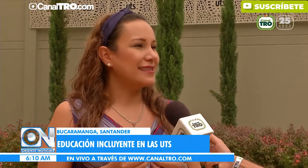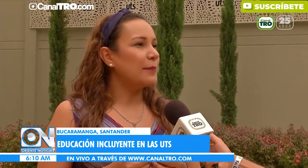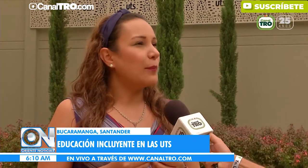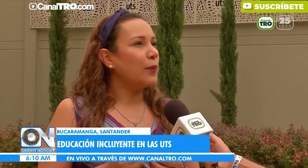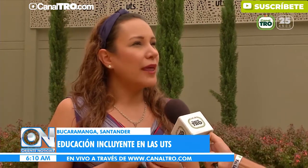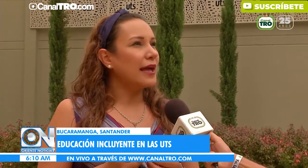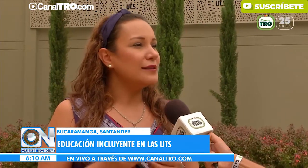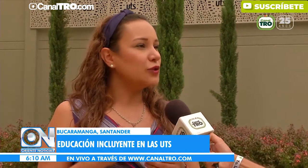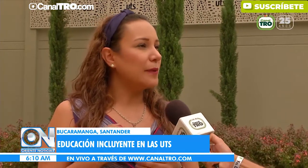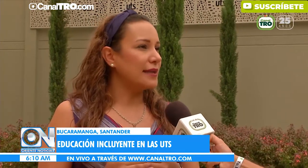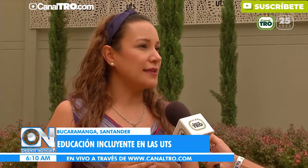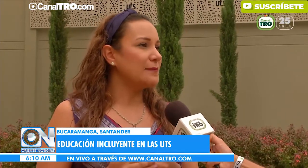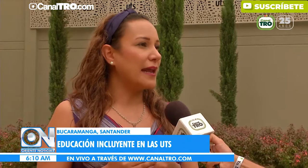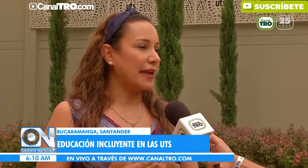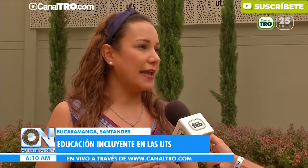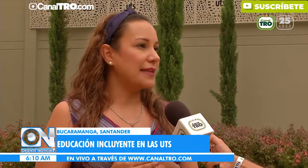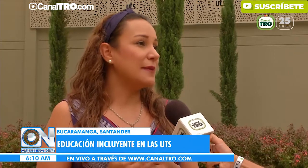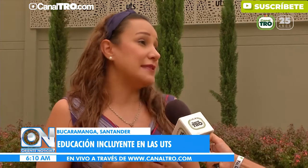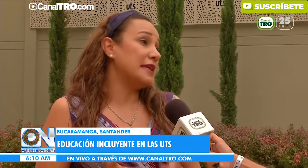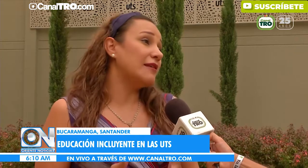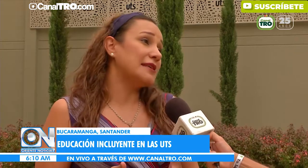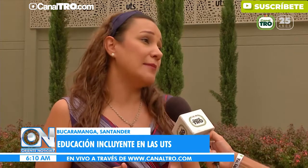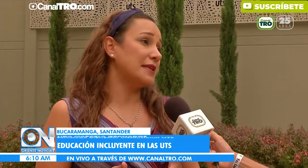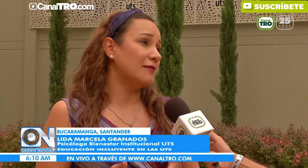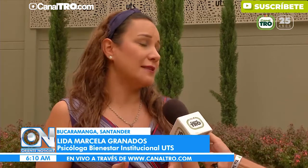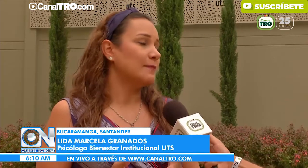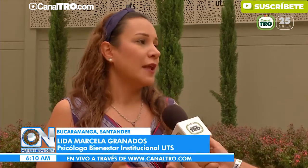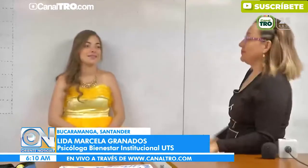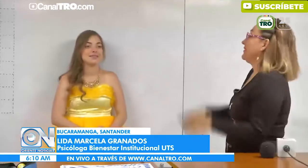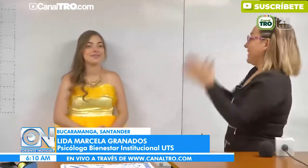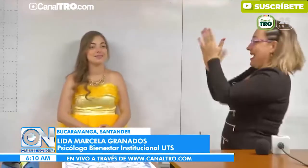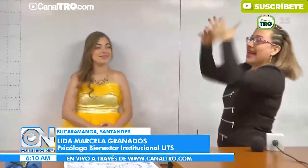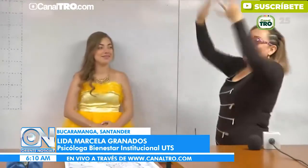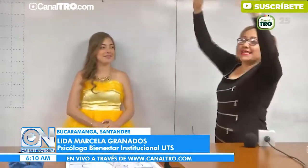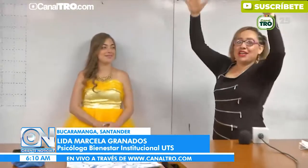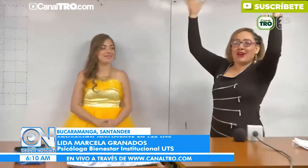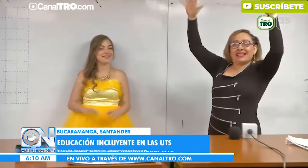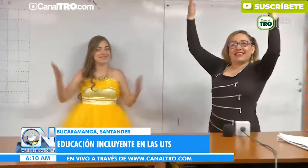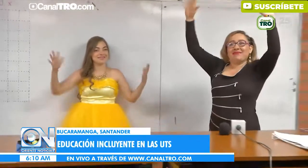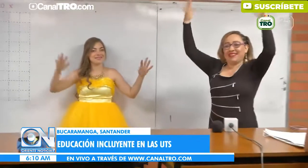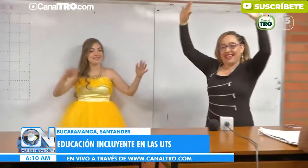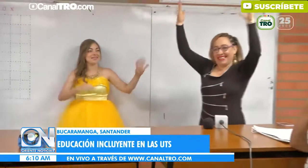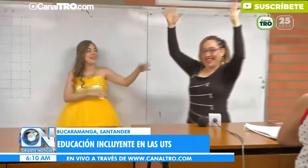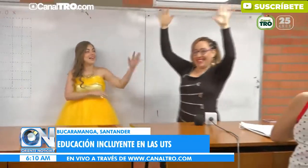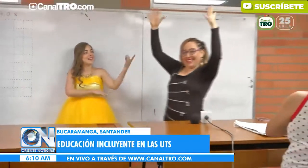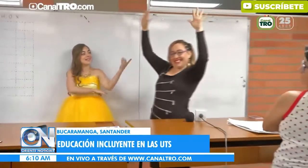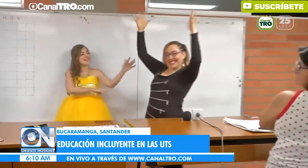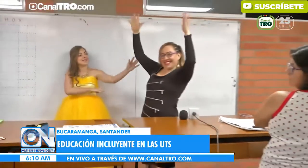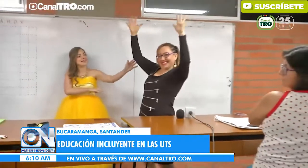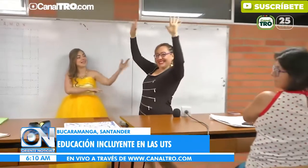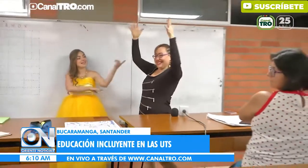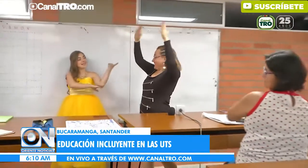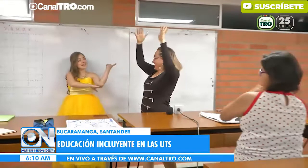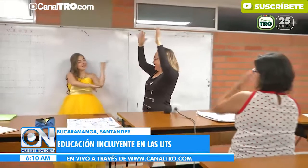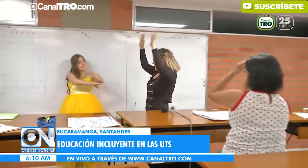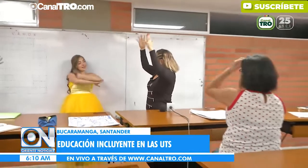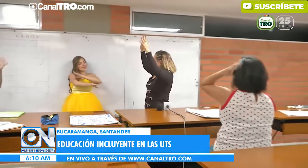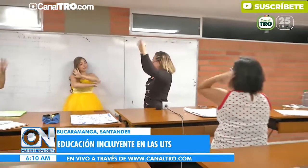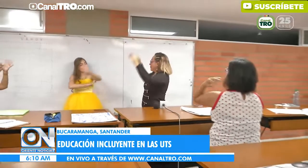que se pueda superar esas barreras visibles e invisibles. Los intérpretes terminan convirtiéndose en los más íntimos amigos.